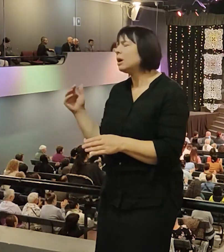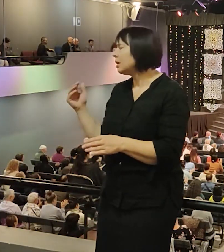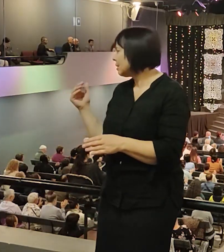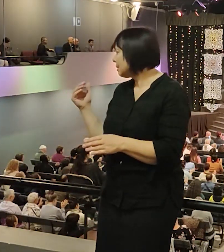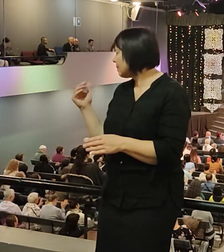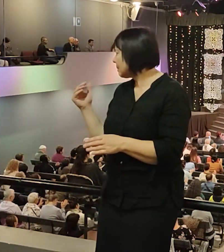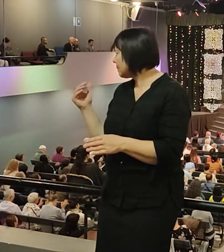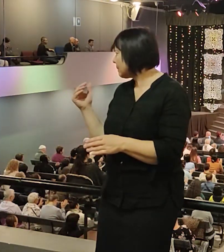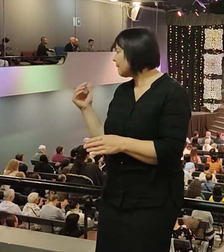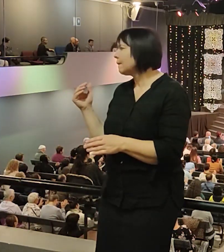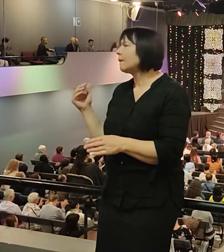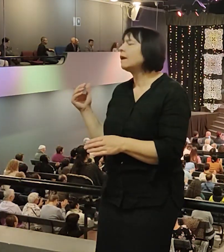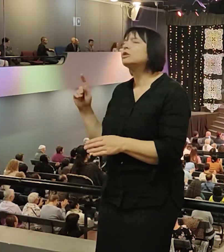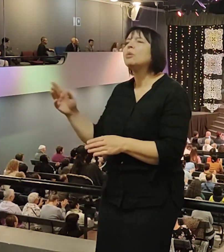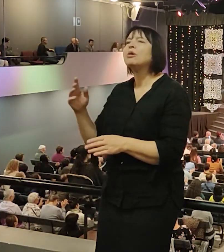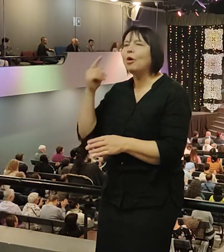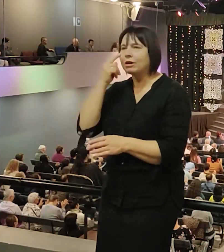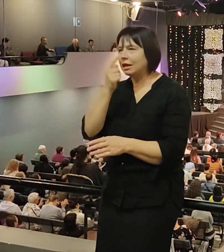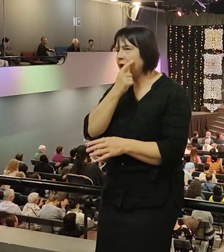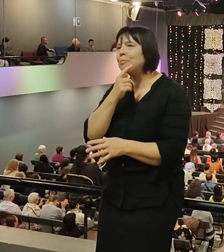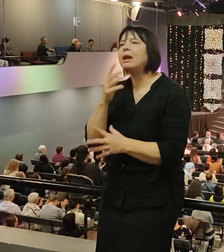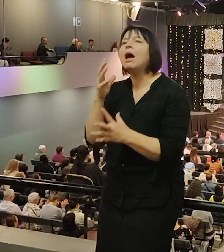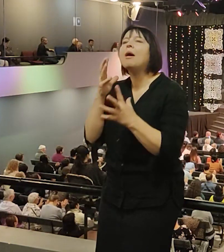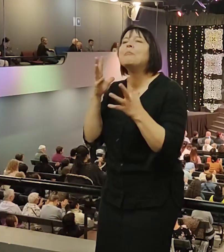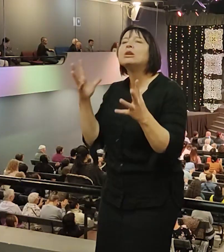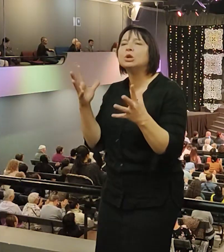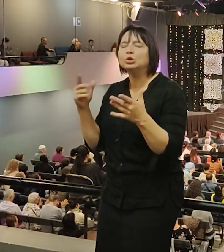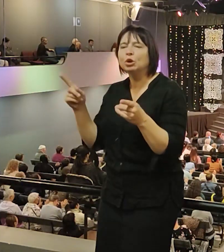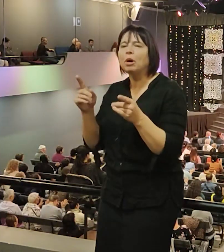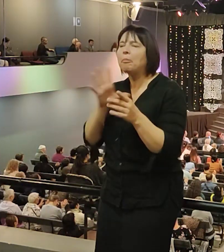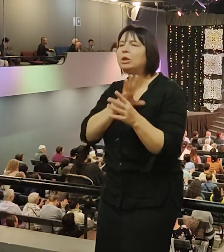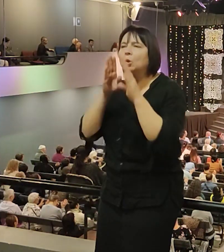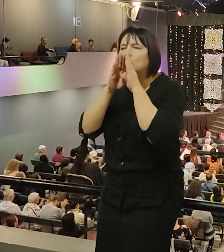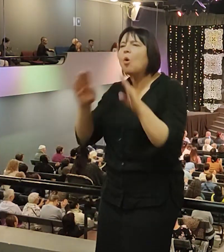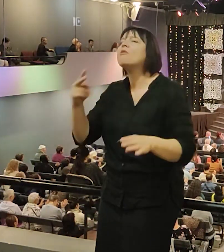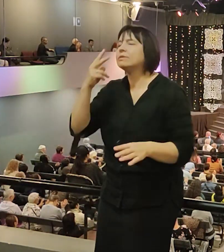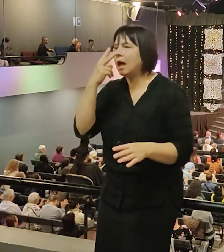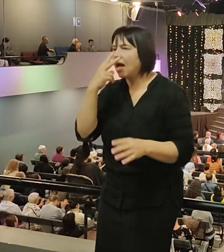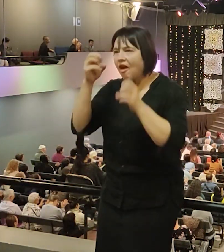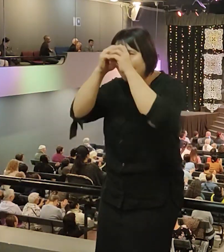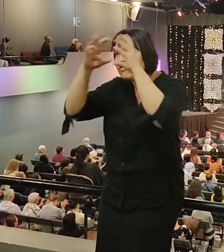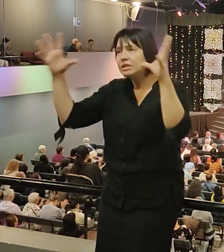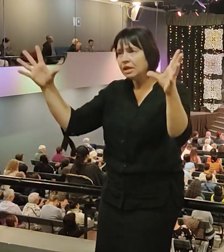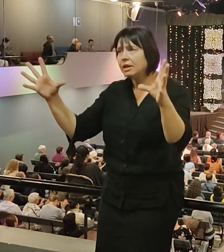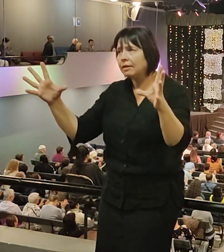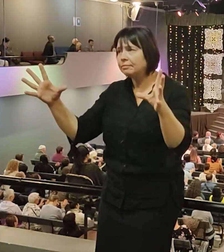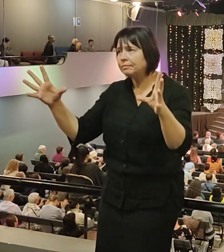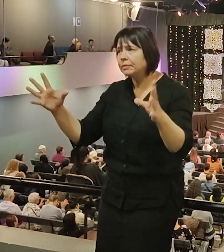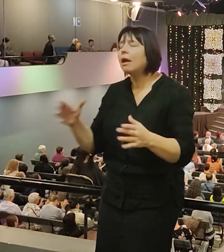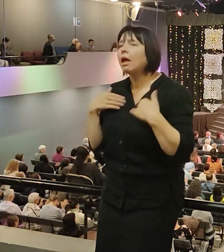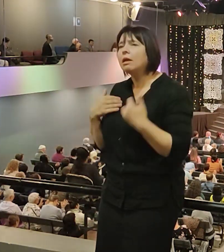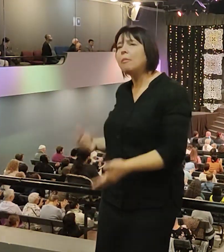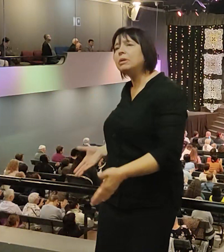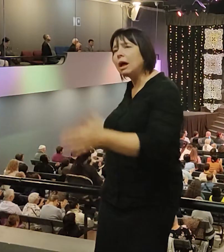большие, многое далеко увидели во имя Иисуса Христа. Я